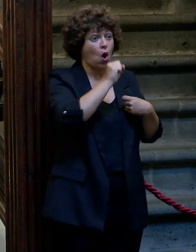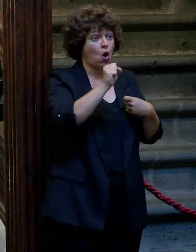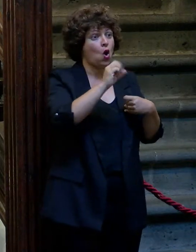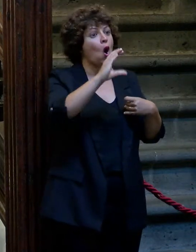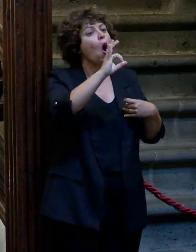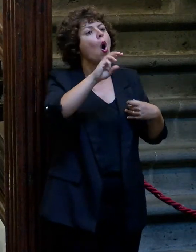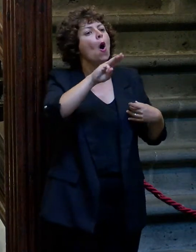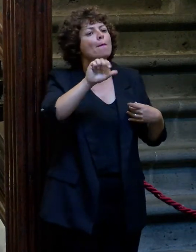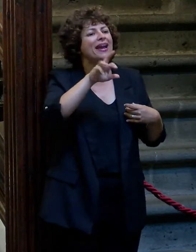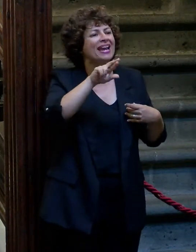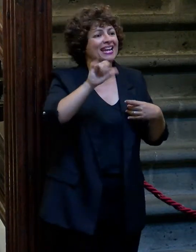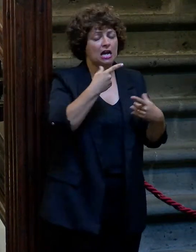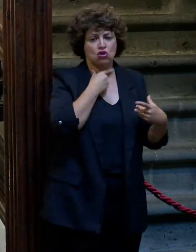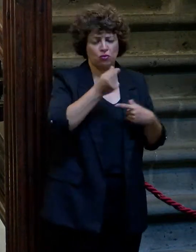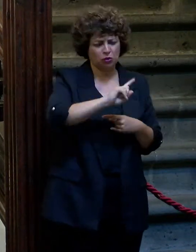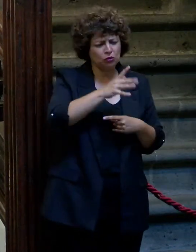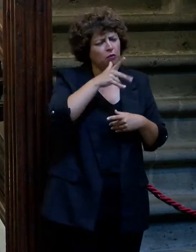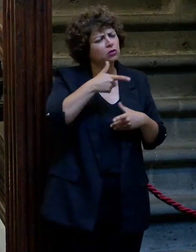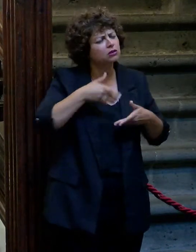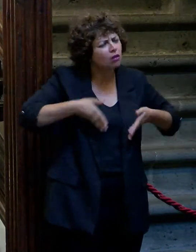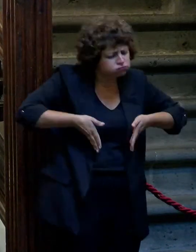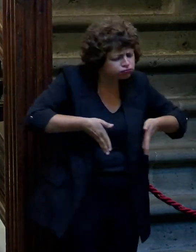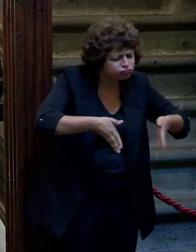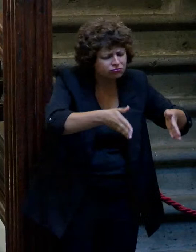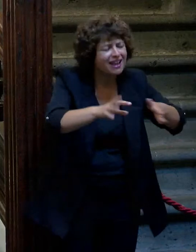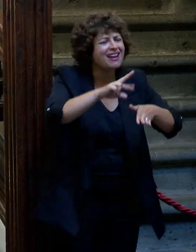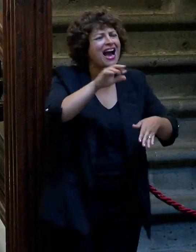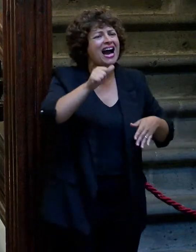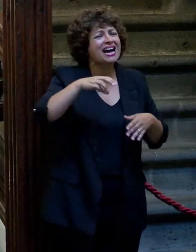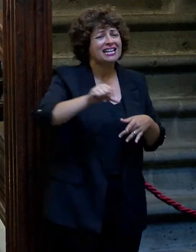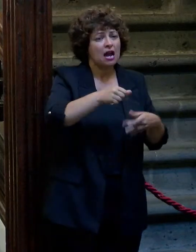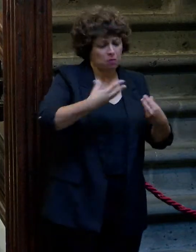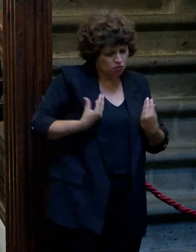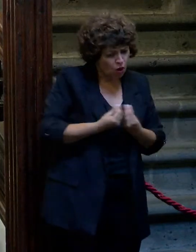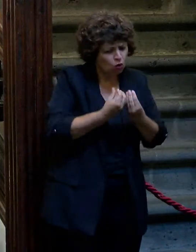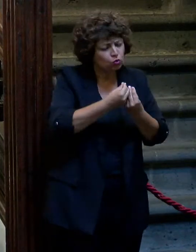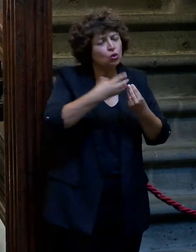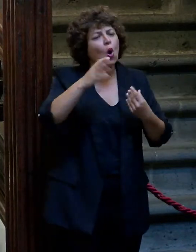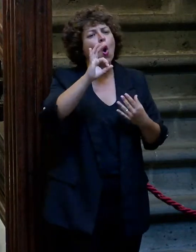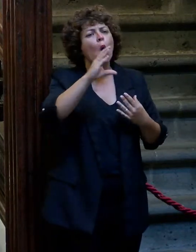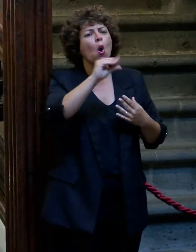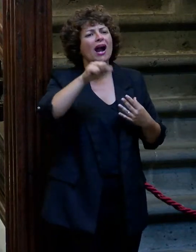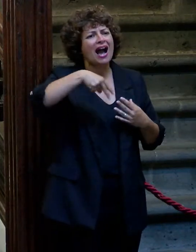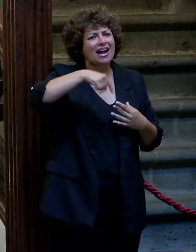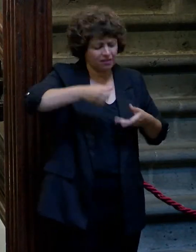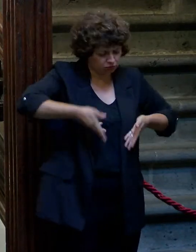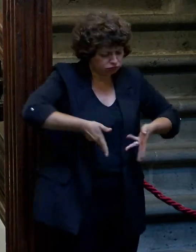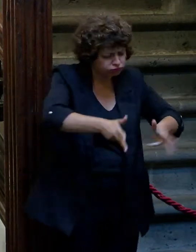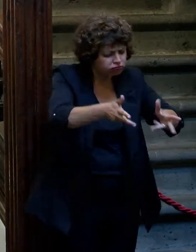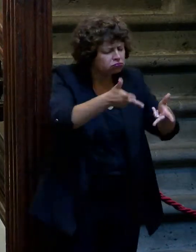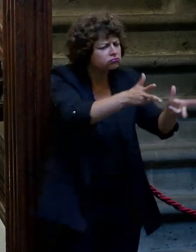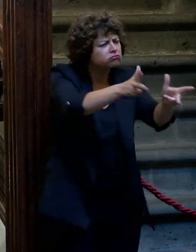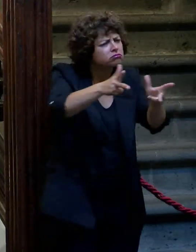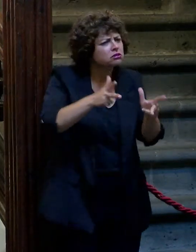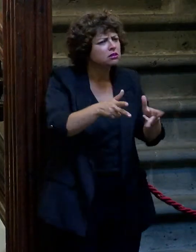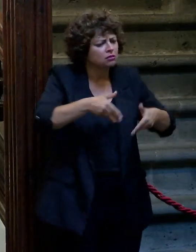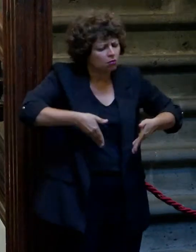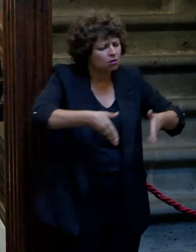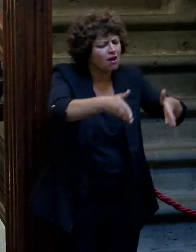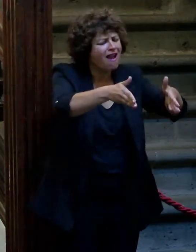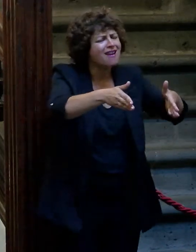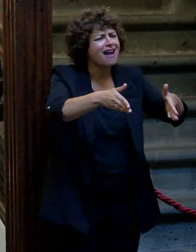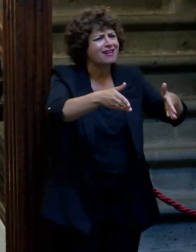ópera por fortuna, porque yo iba a las Ramblas con Ocaña y con Nazario a sentarnos en el Café de las Ramblas y cuando llegaba ya el